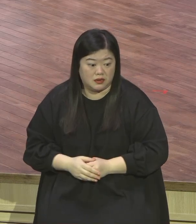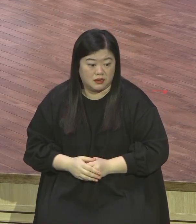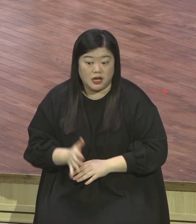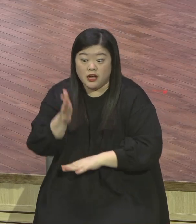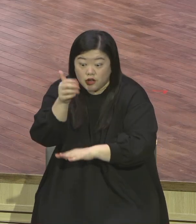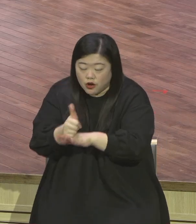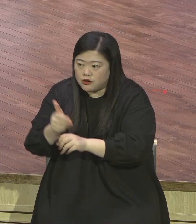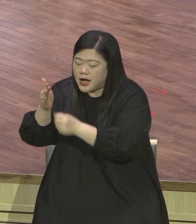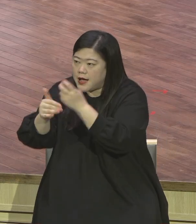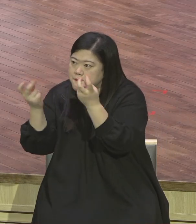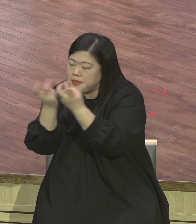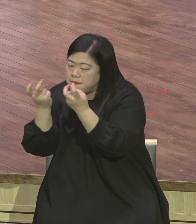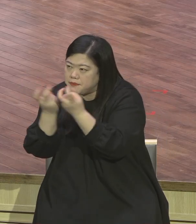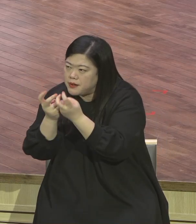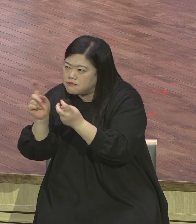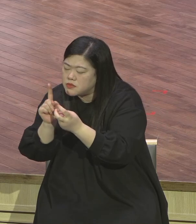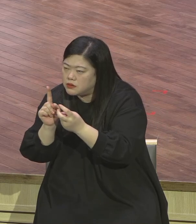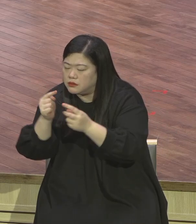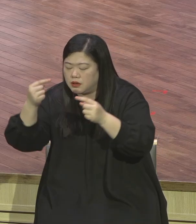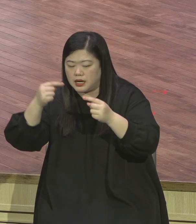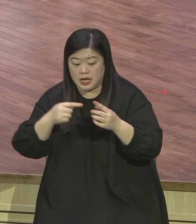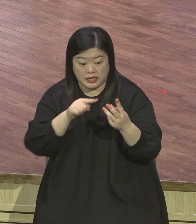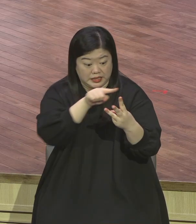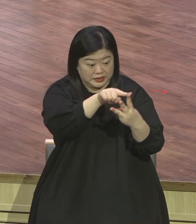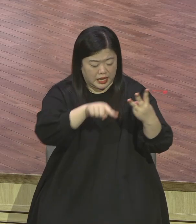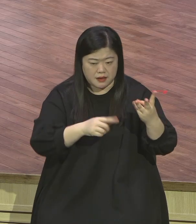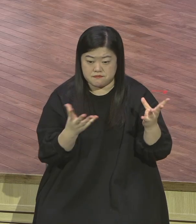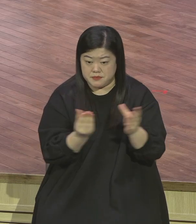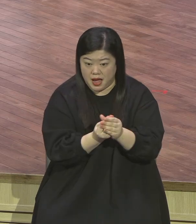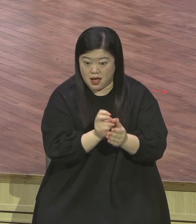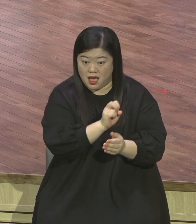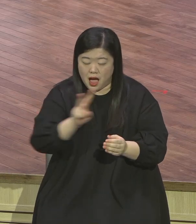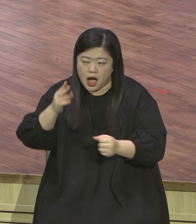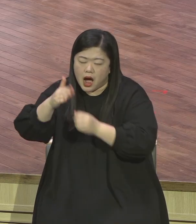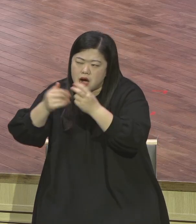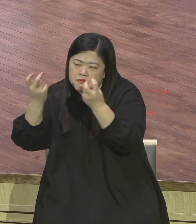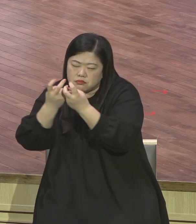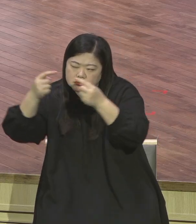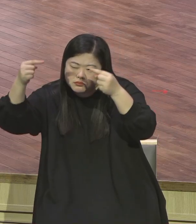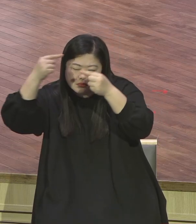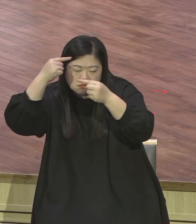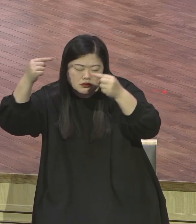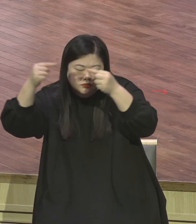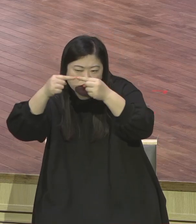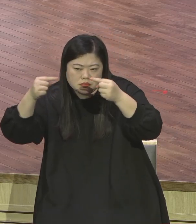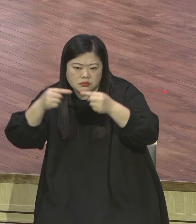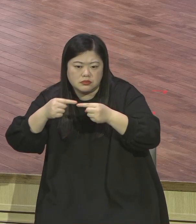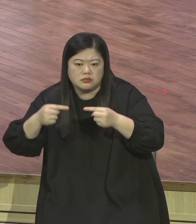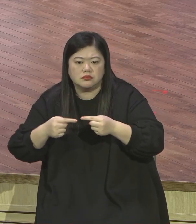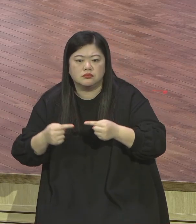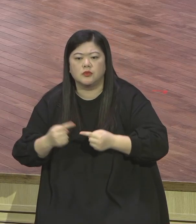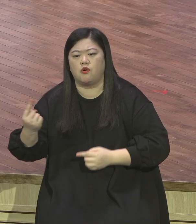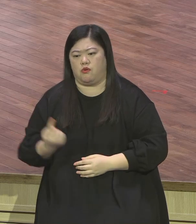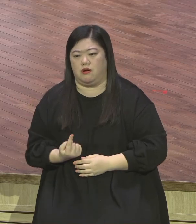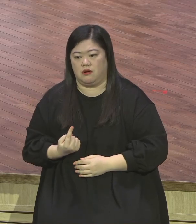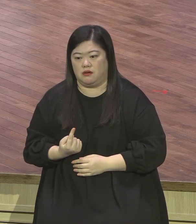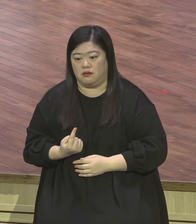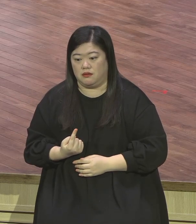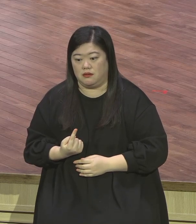사람 하나님의 스케일 나의 한계를 뛰어넘어서 이런 체험이 있어야 돼요 2021년 우리